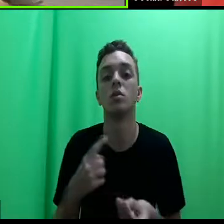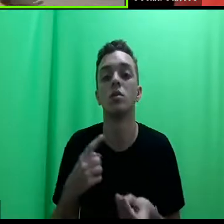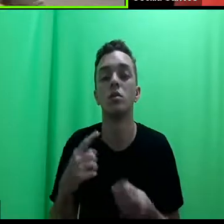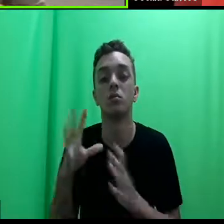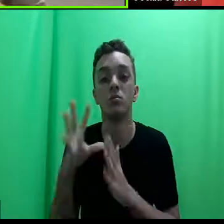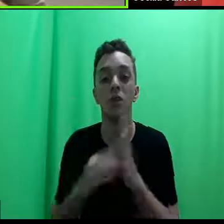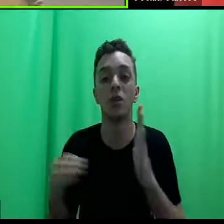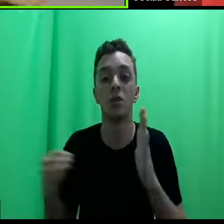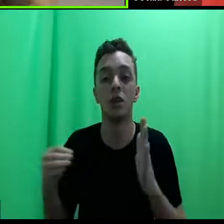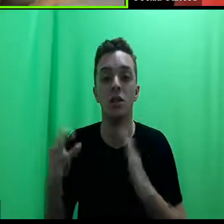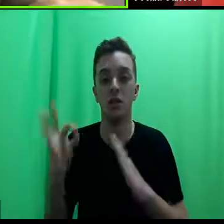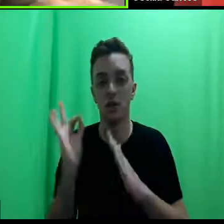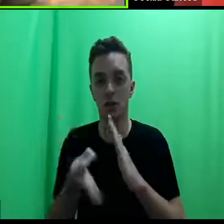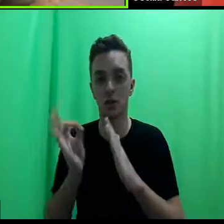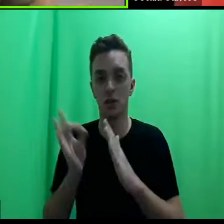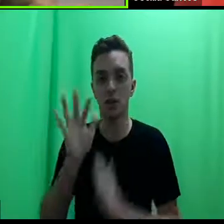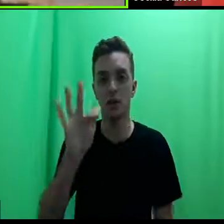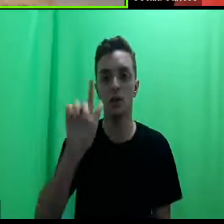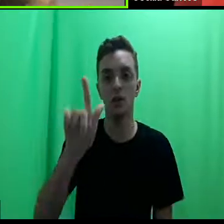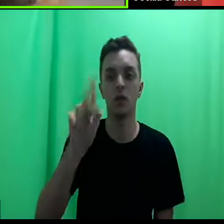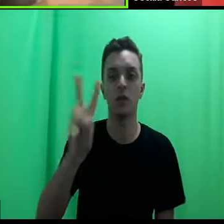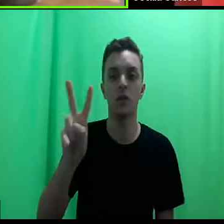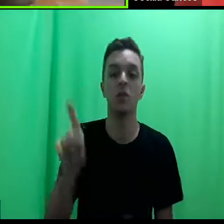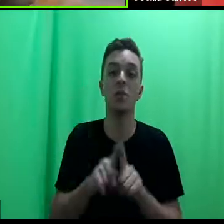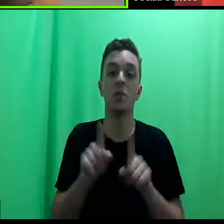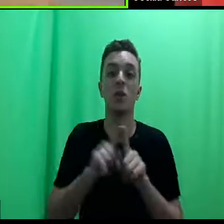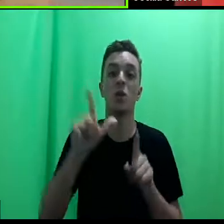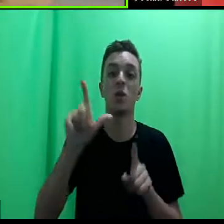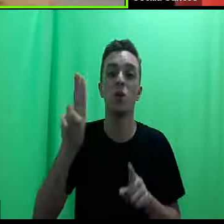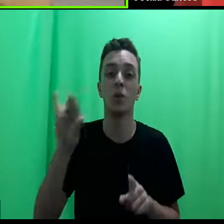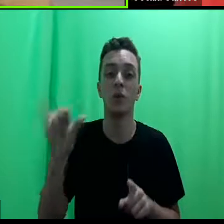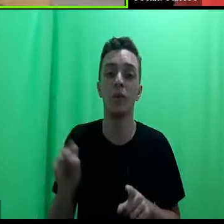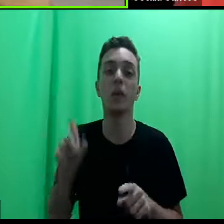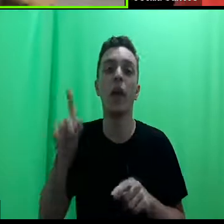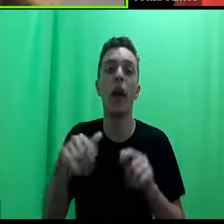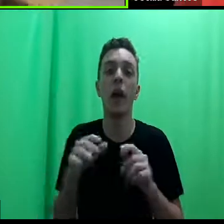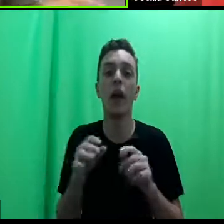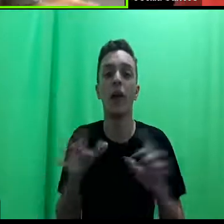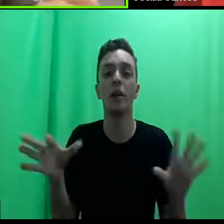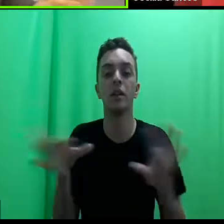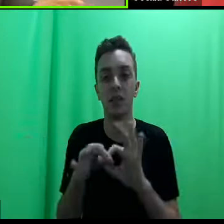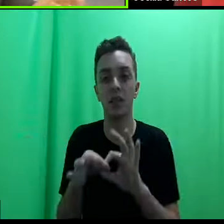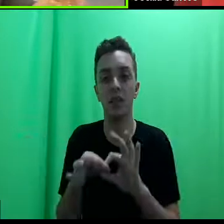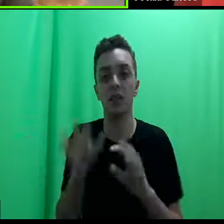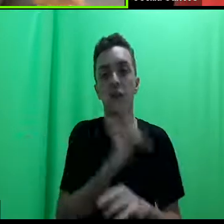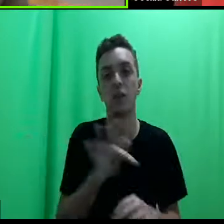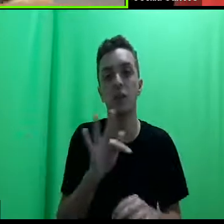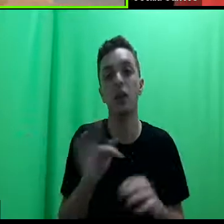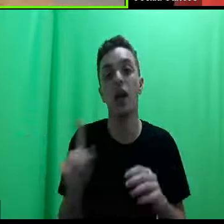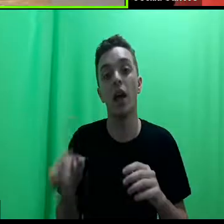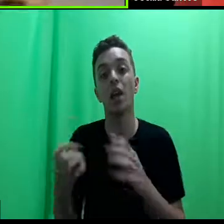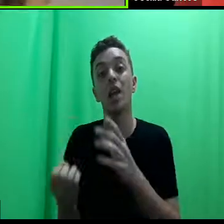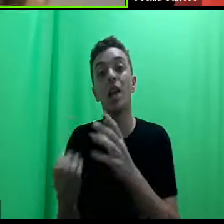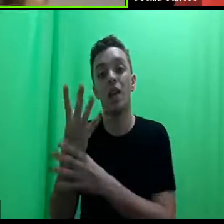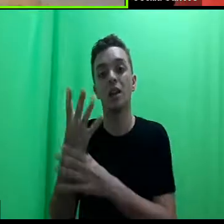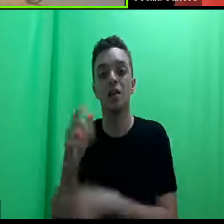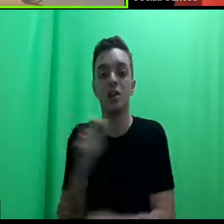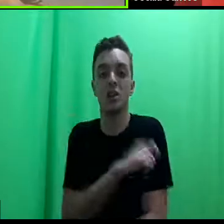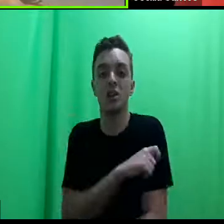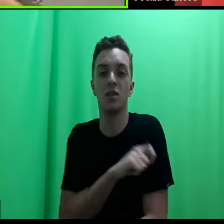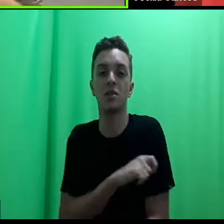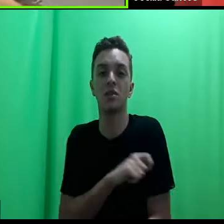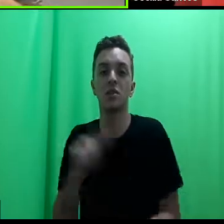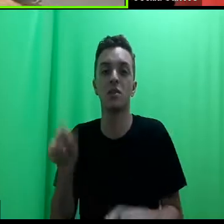da clínica da FGV, da clínica Luiz Gama, são modelos de extensão, inclusive a Luiz Gama foi criada por alunos e alunas, e é